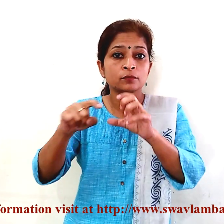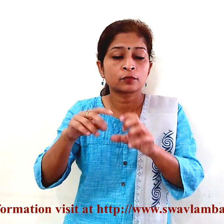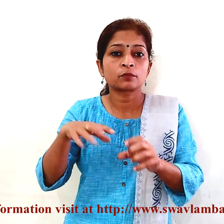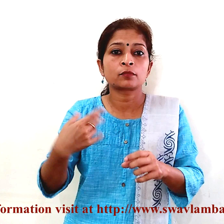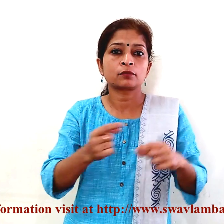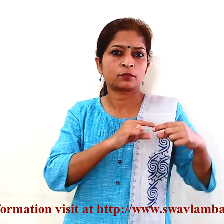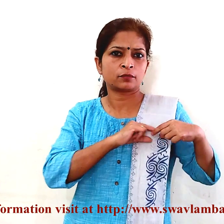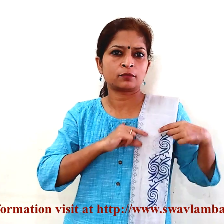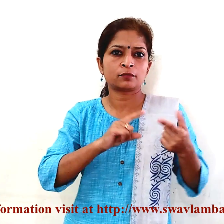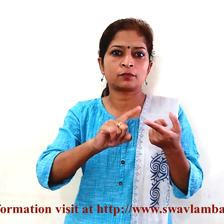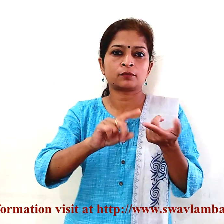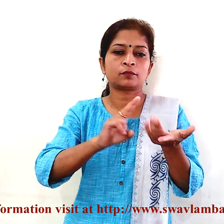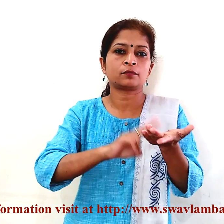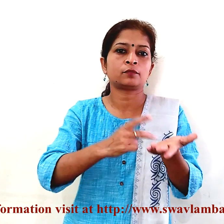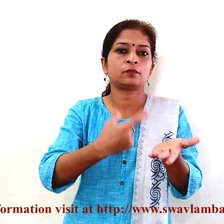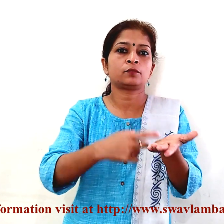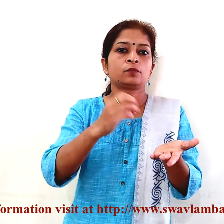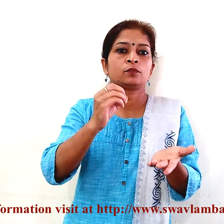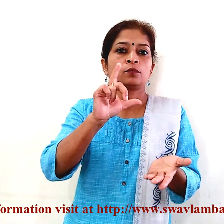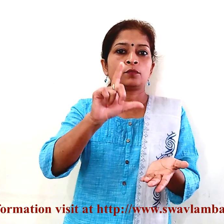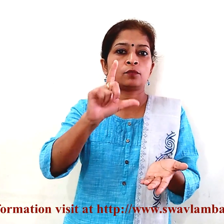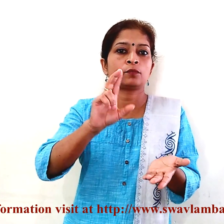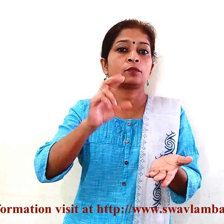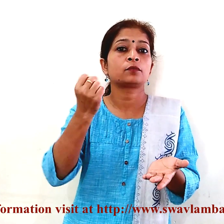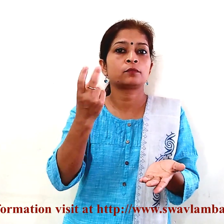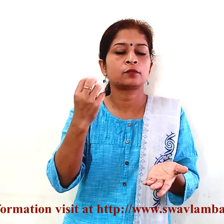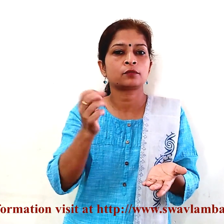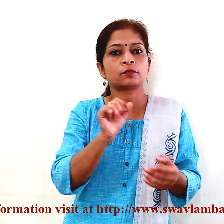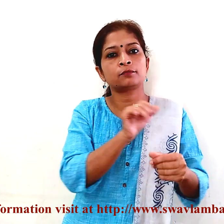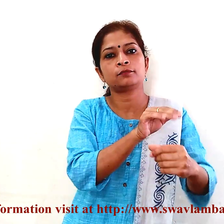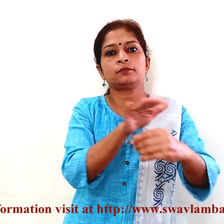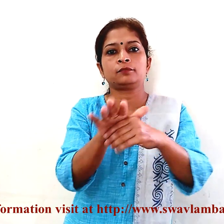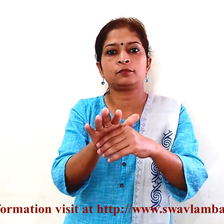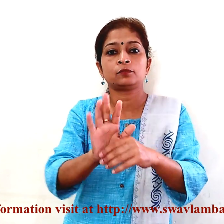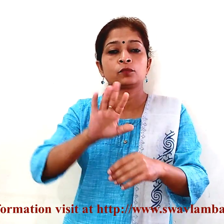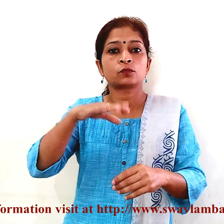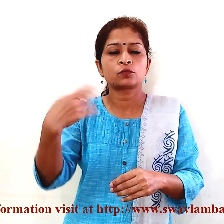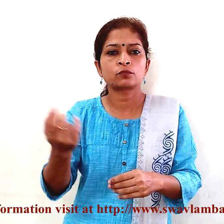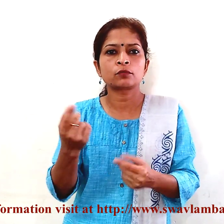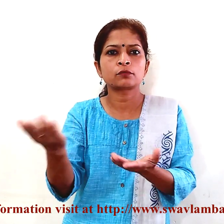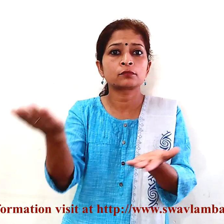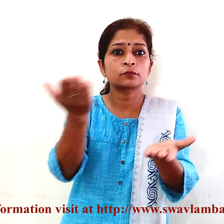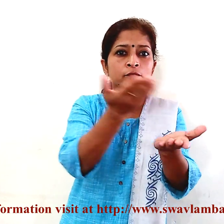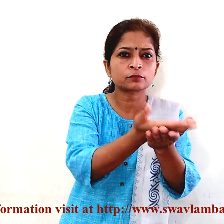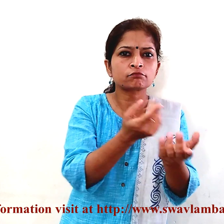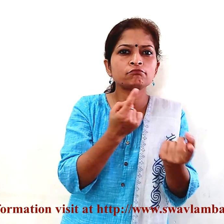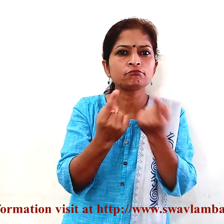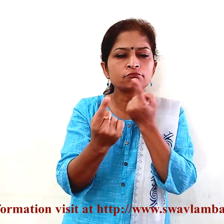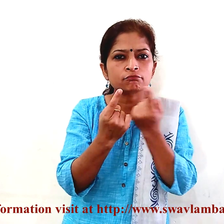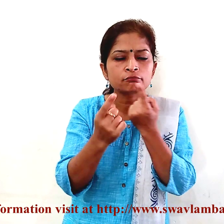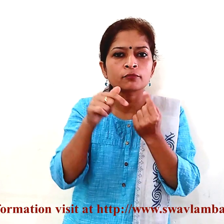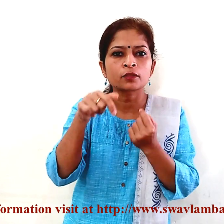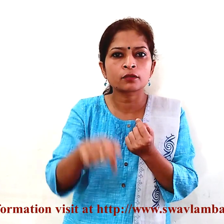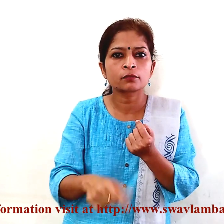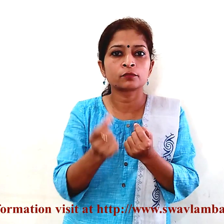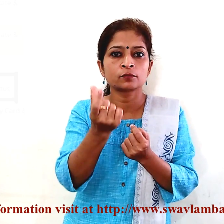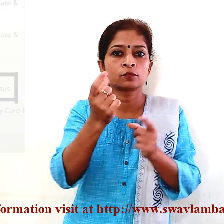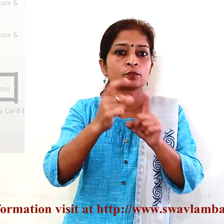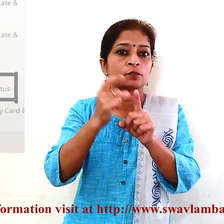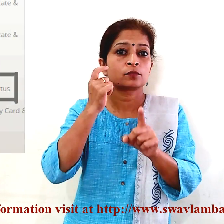एनरोल्मेंट नमबर का मेसेज आएगा अपने रजिस्टरेशन अप्लिकेशन के स्थिति जानने के लिए UDID Card Status